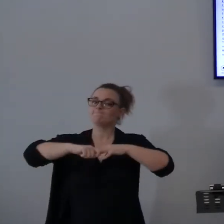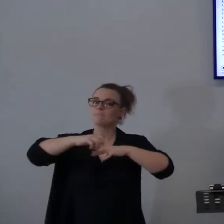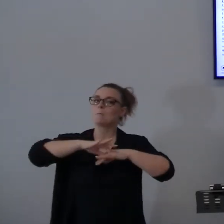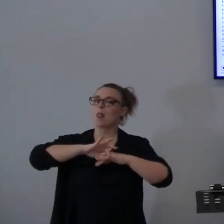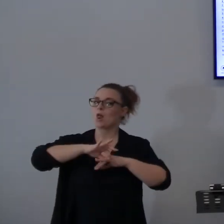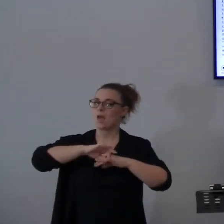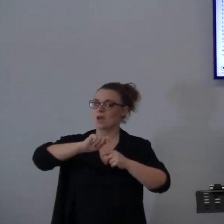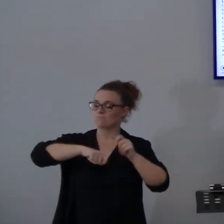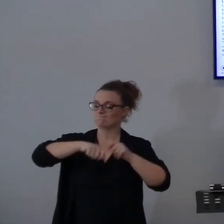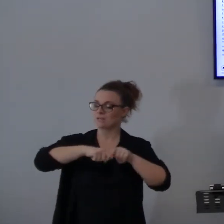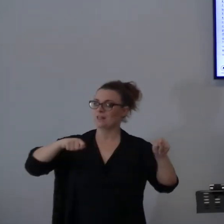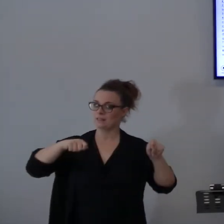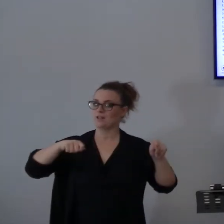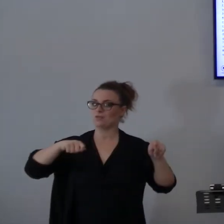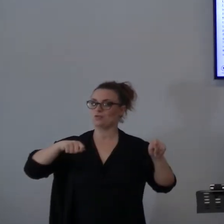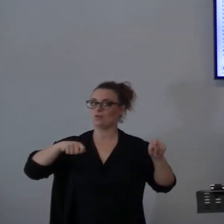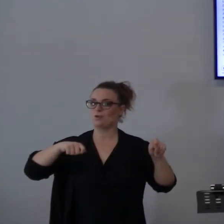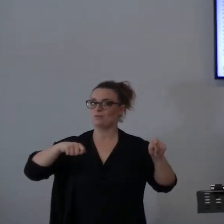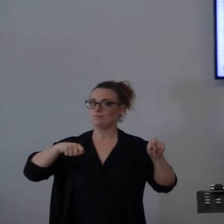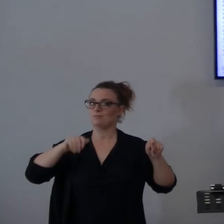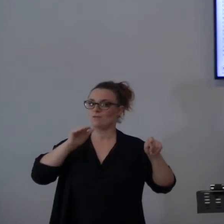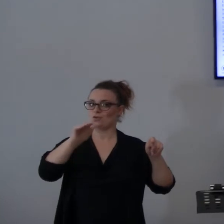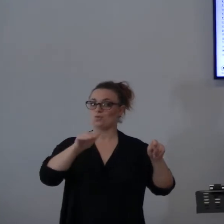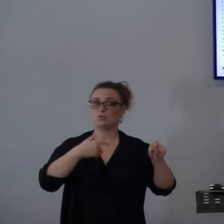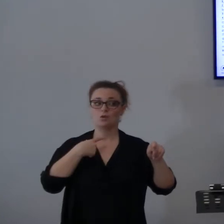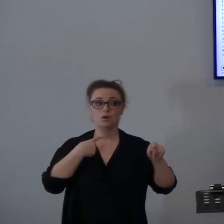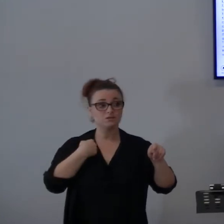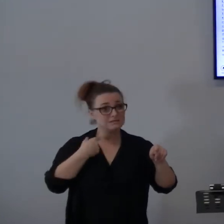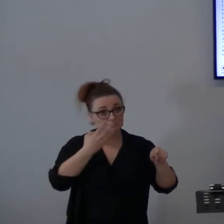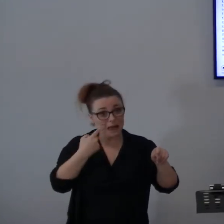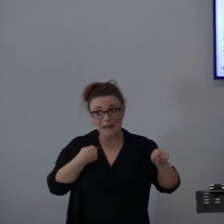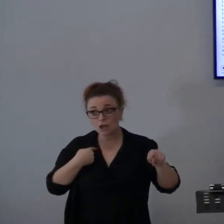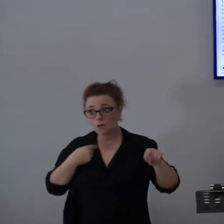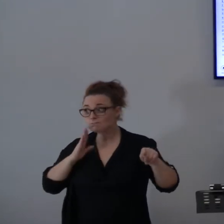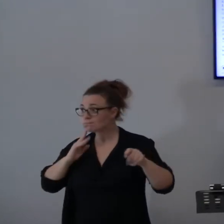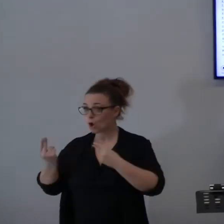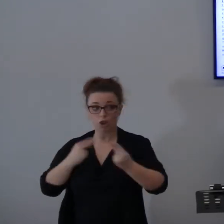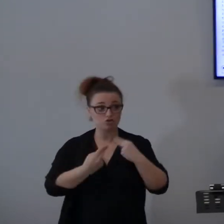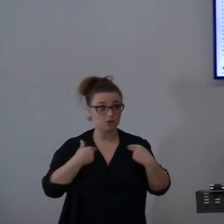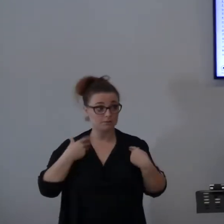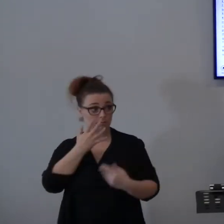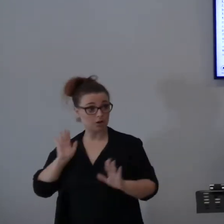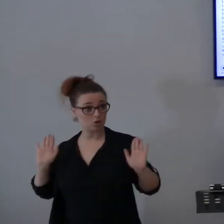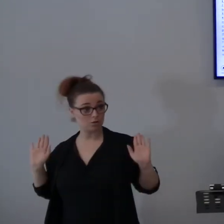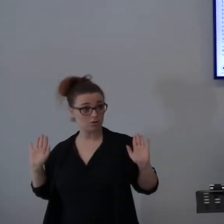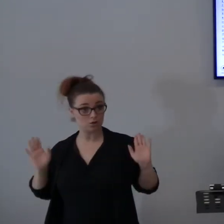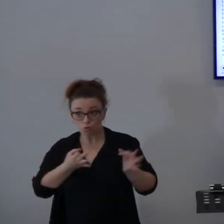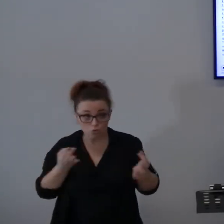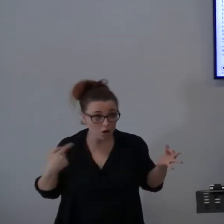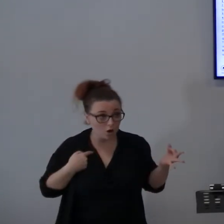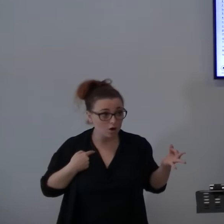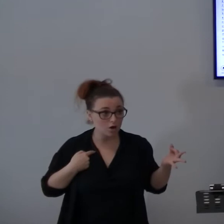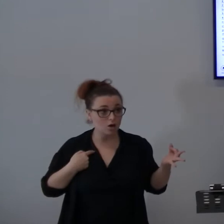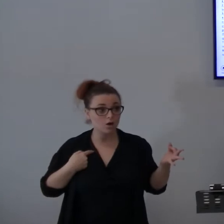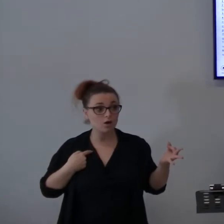Sbaglio, se sbaglio corrigetemi, se è quello che viviamo, fatemi un cene e dite sì oppure no, io